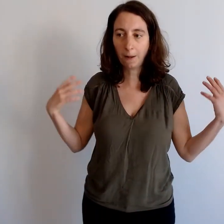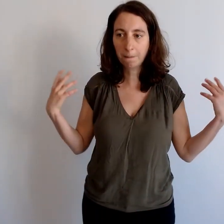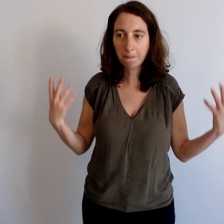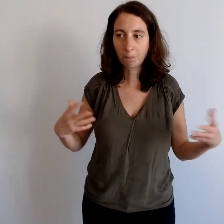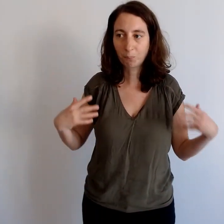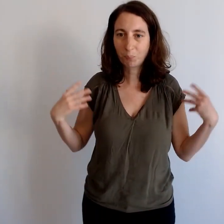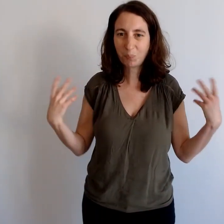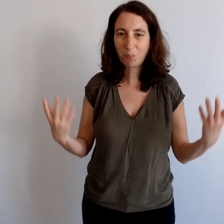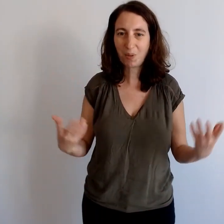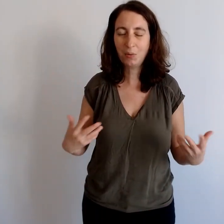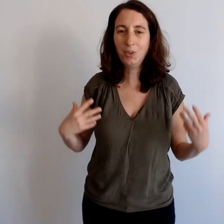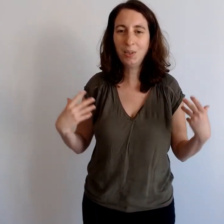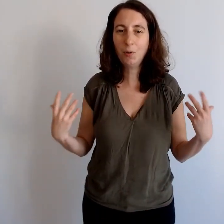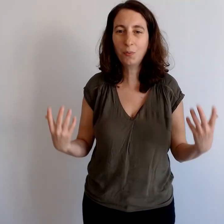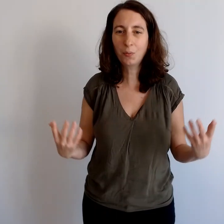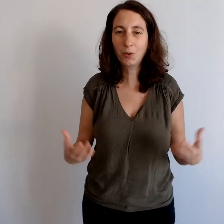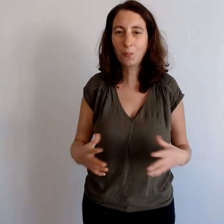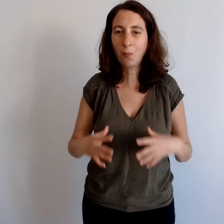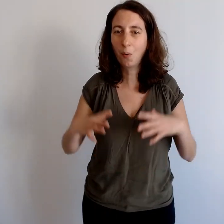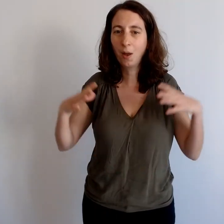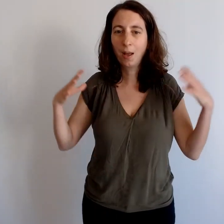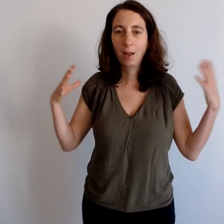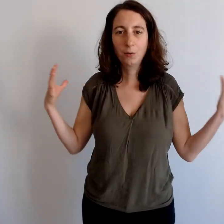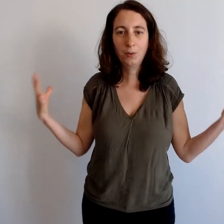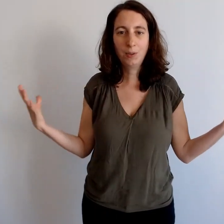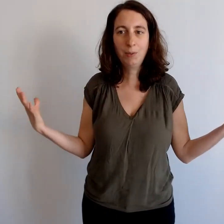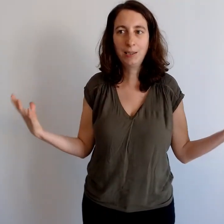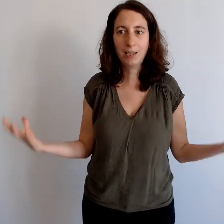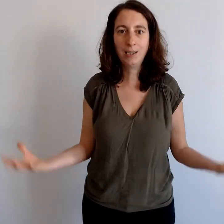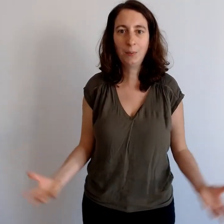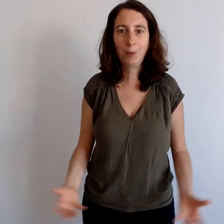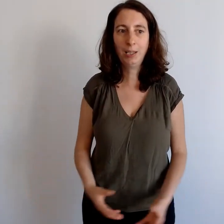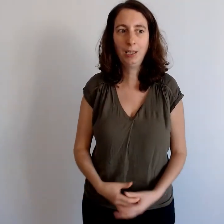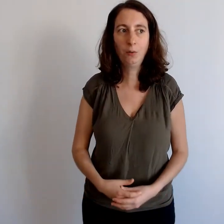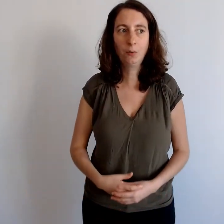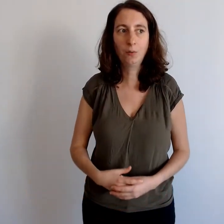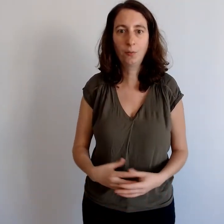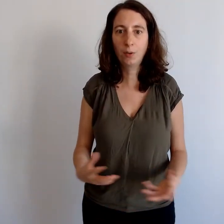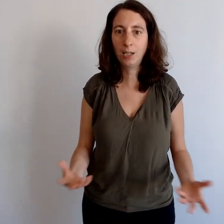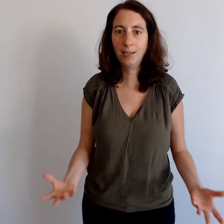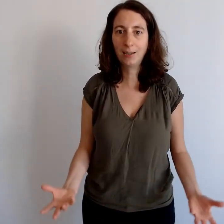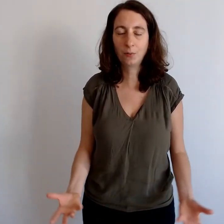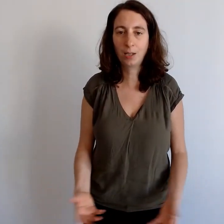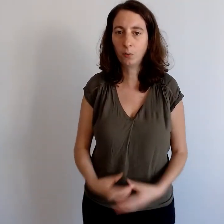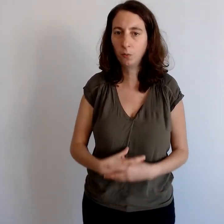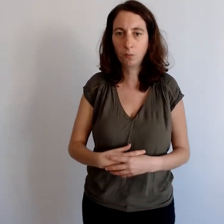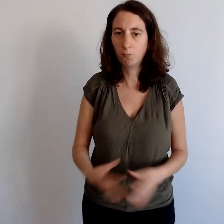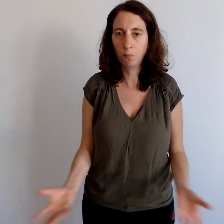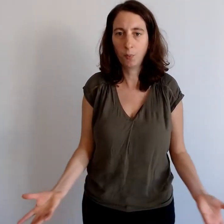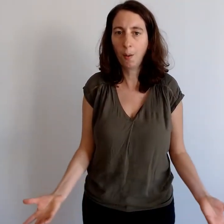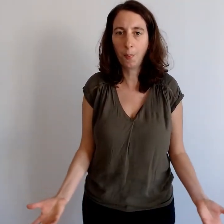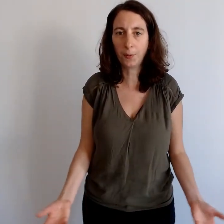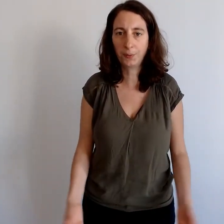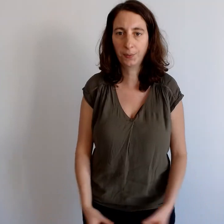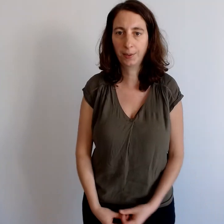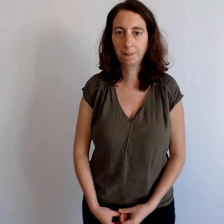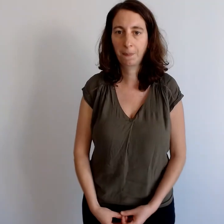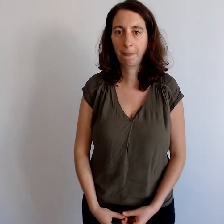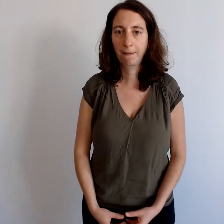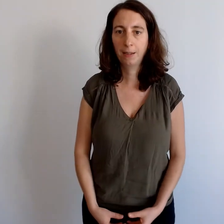d'autres types de fonctionnement, d'autres types d'état d'esprit, de focalisation, d'attention, peu importe. L